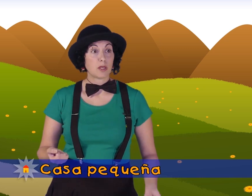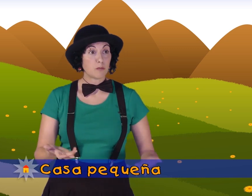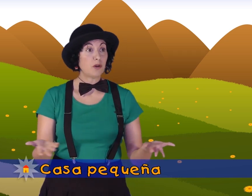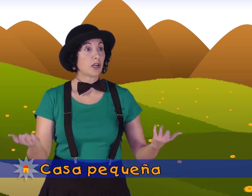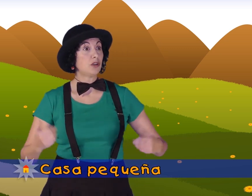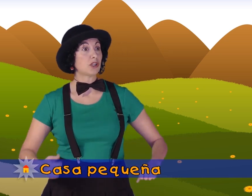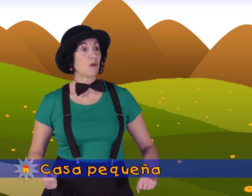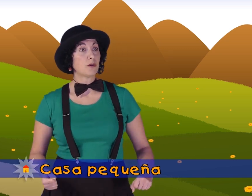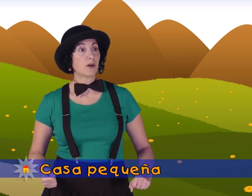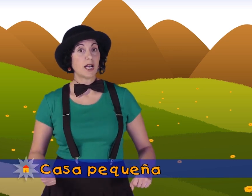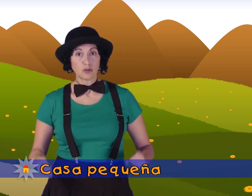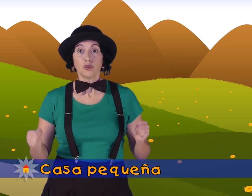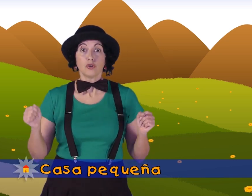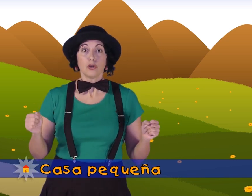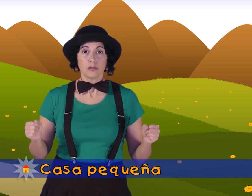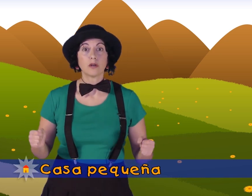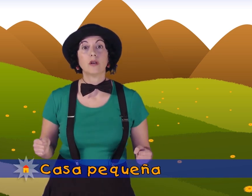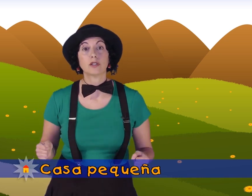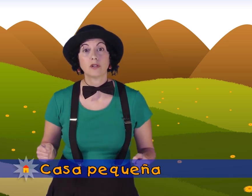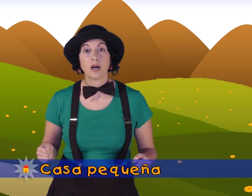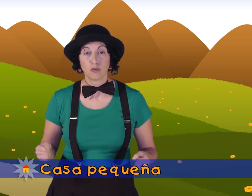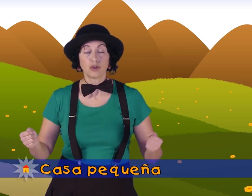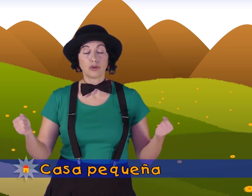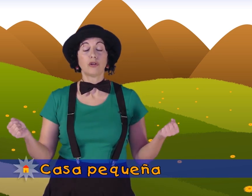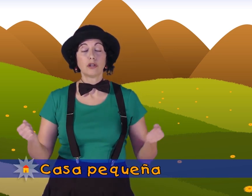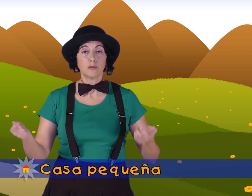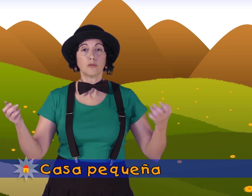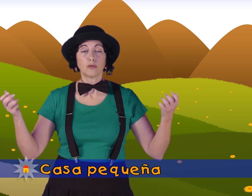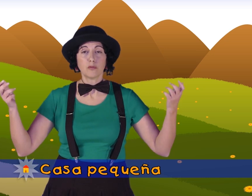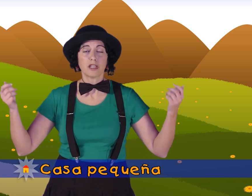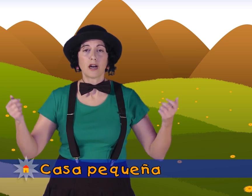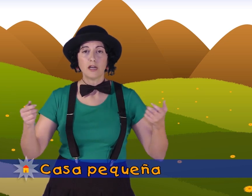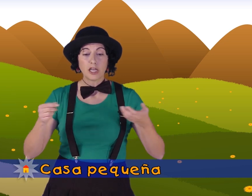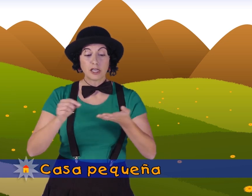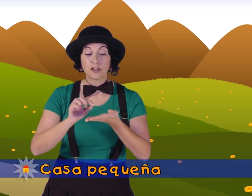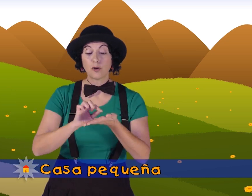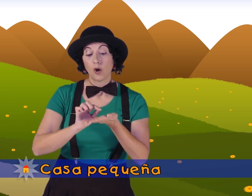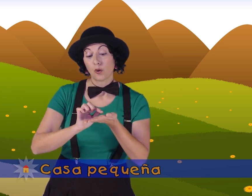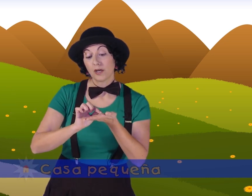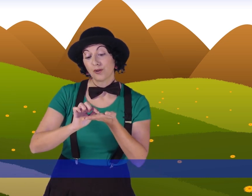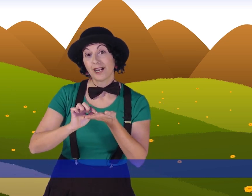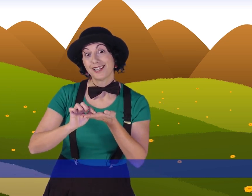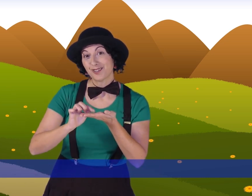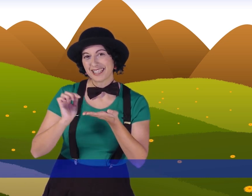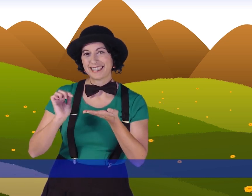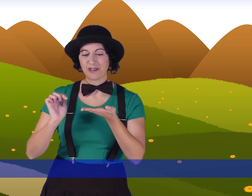Bueno, aquí no se come nunca. Sí, sí, dijo el ratón de campo. Sí, sí, tenemos comida. Y le dio cuatro granitos de trigo.